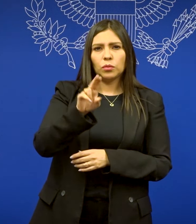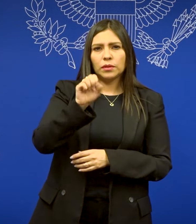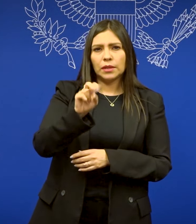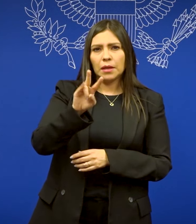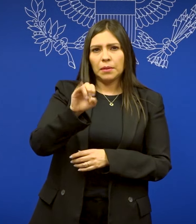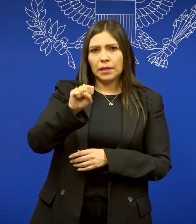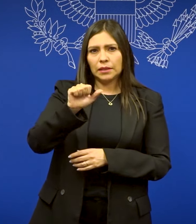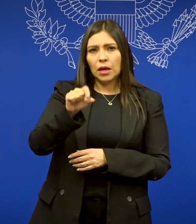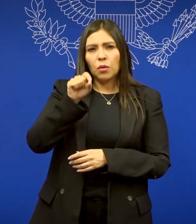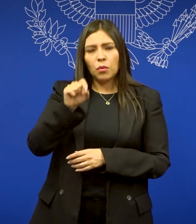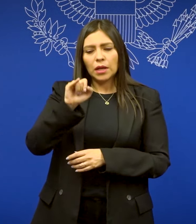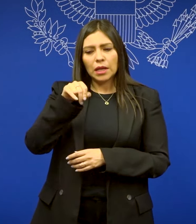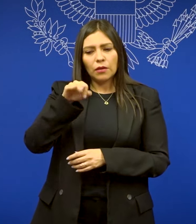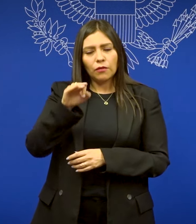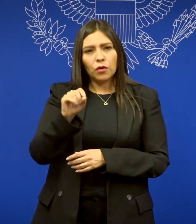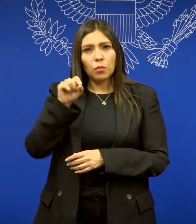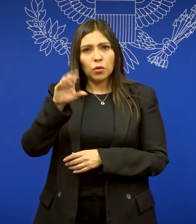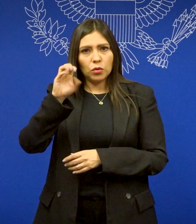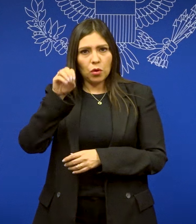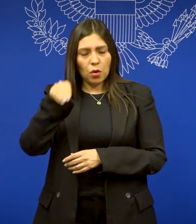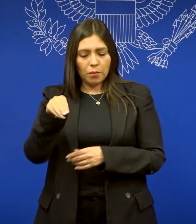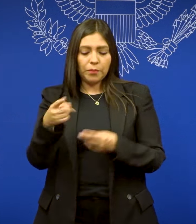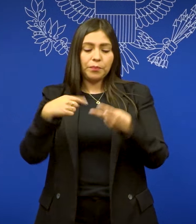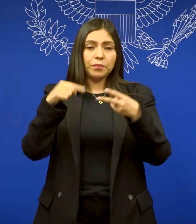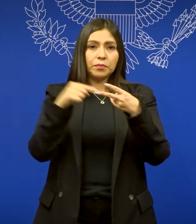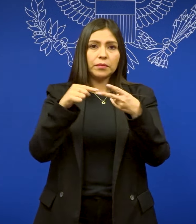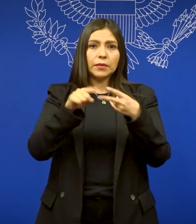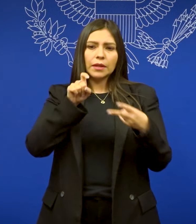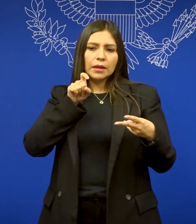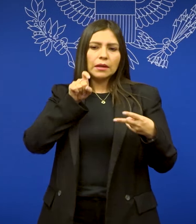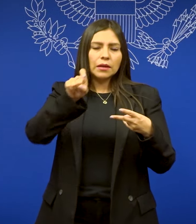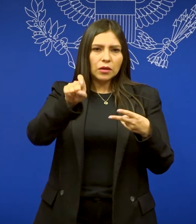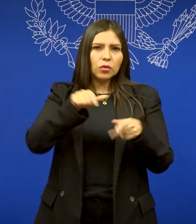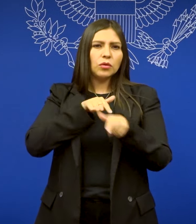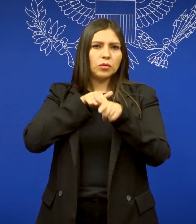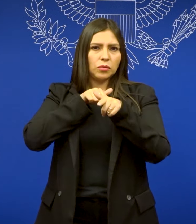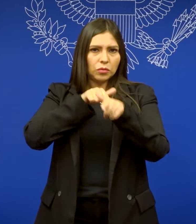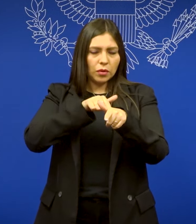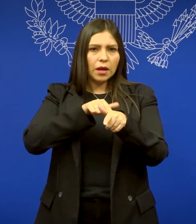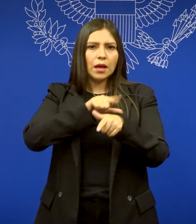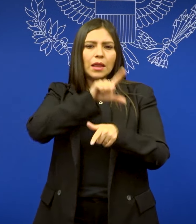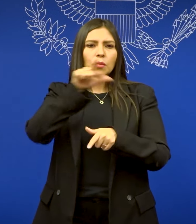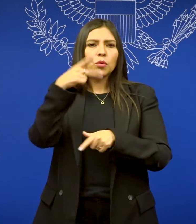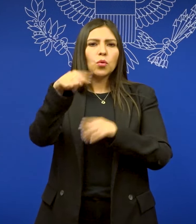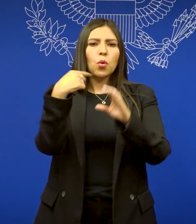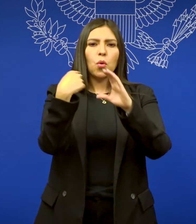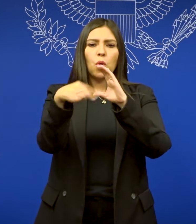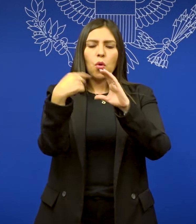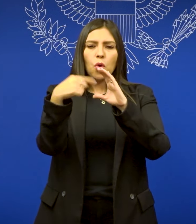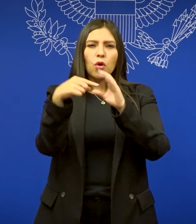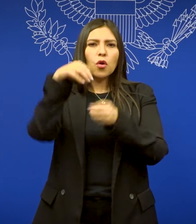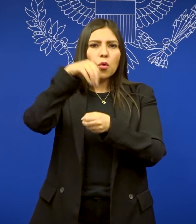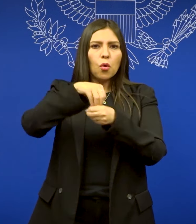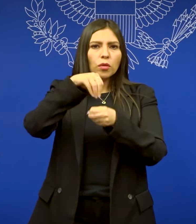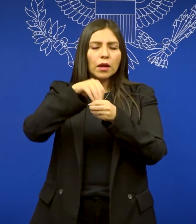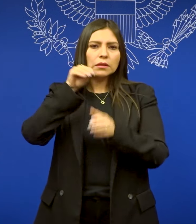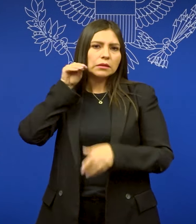-info.com 2. Haz clic en Continuar y proporciona tu correo electrónico y